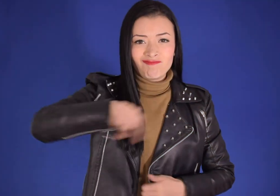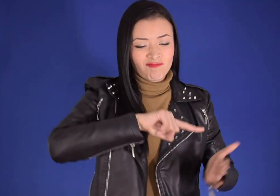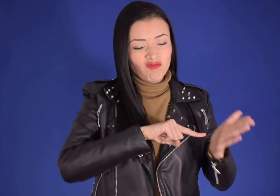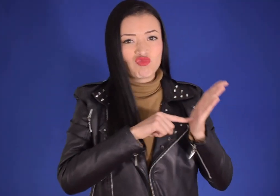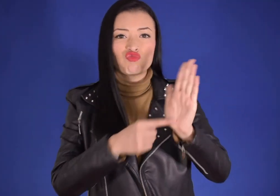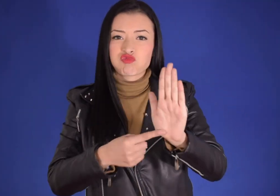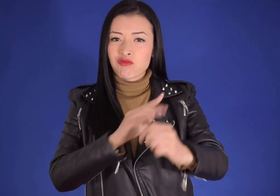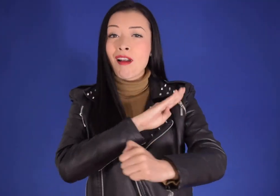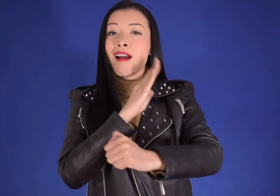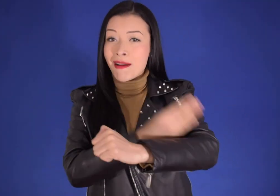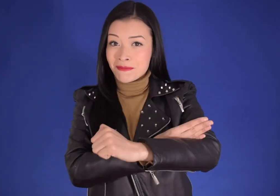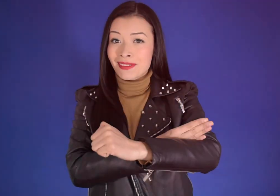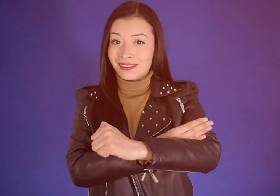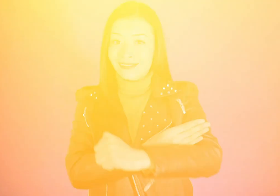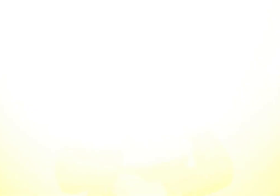Que demuestren su capacidad